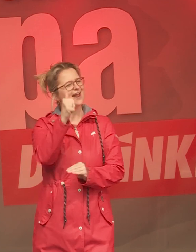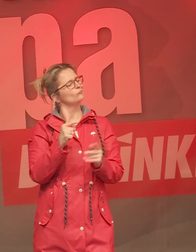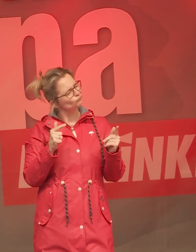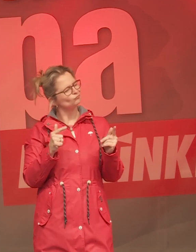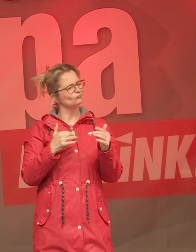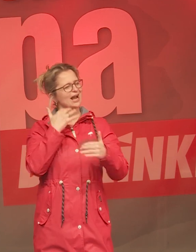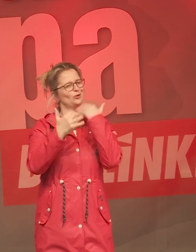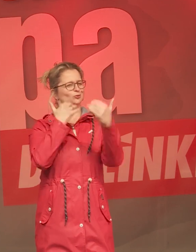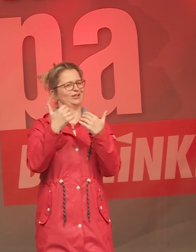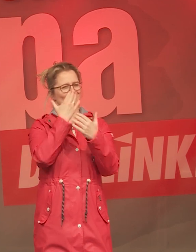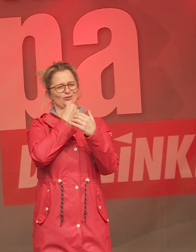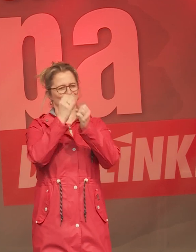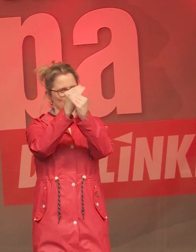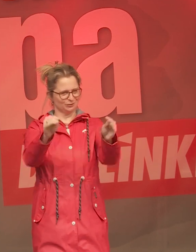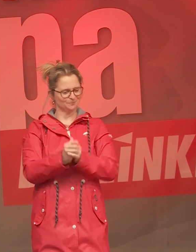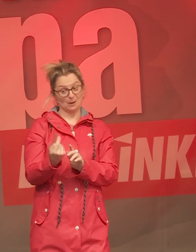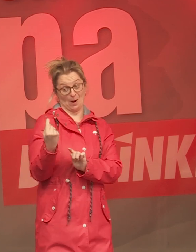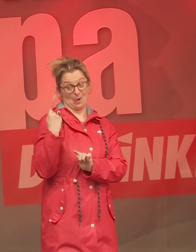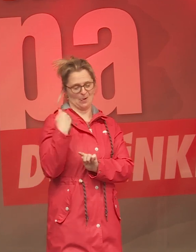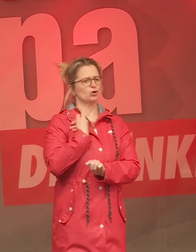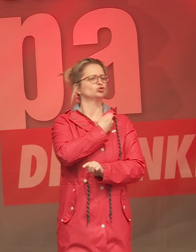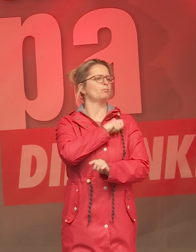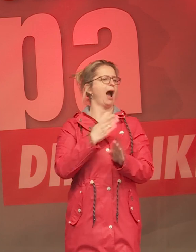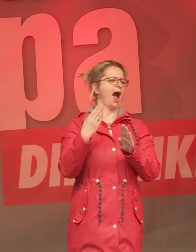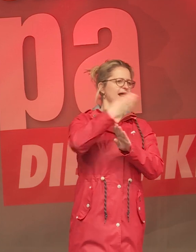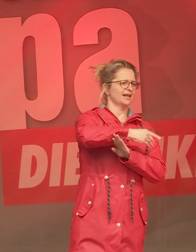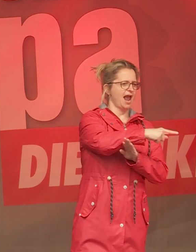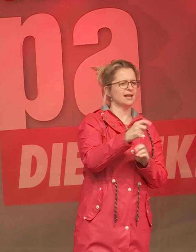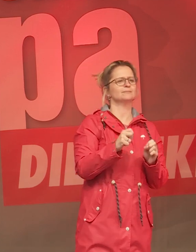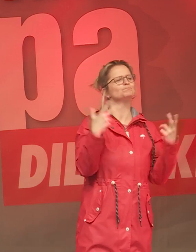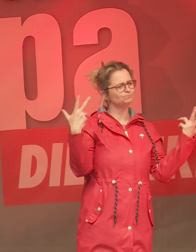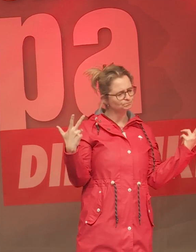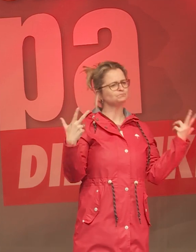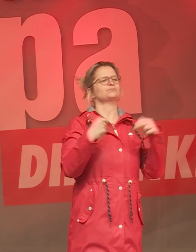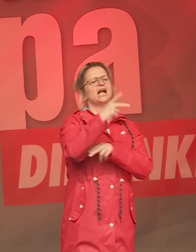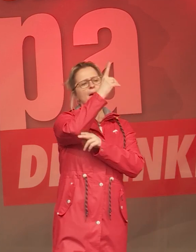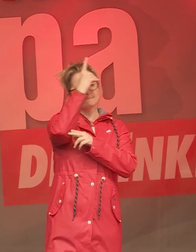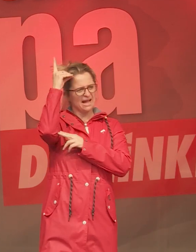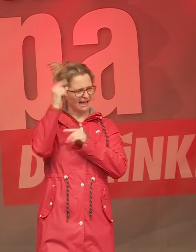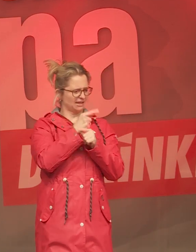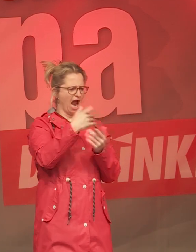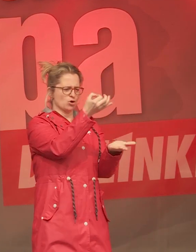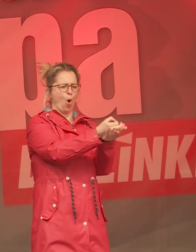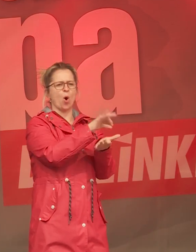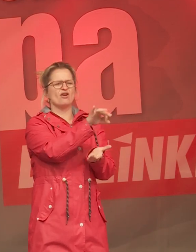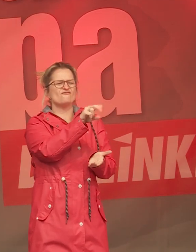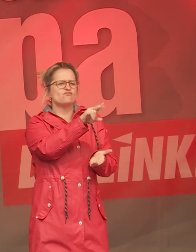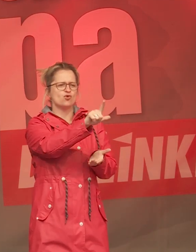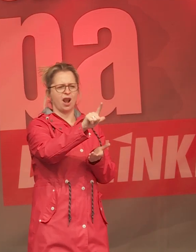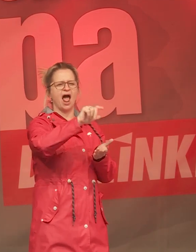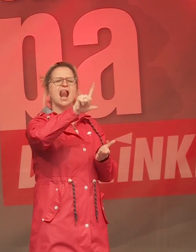erzählen. Ich war vor einiger Zeit in Spanien in der Nähe von Madrid in einem Ort, der heißt Fuenlabrara. Und